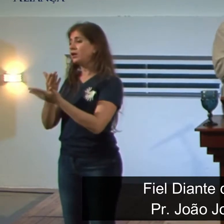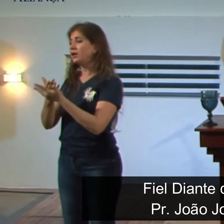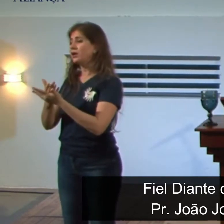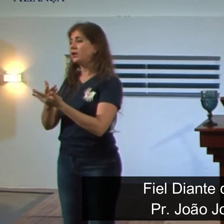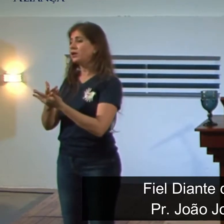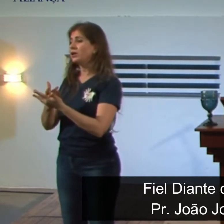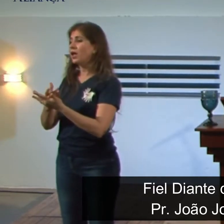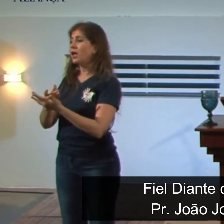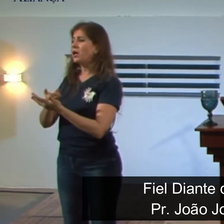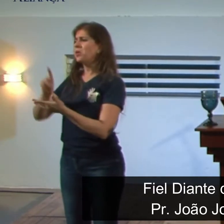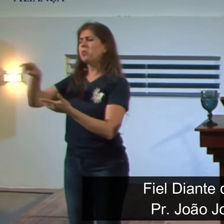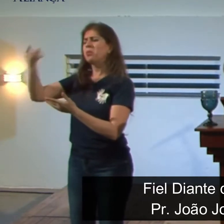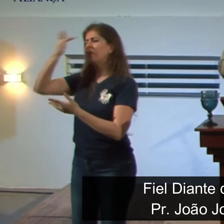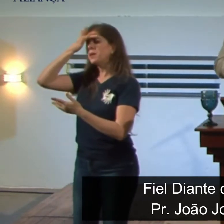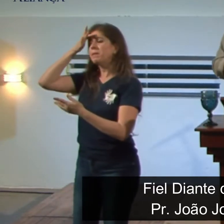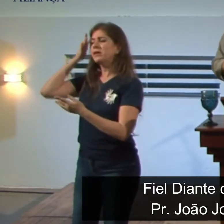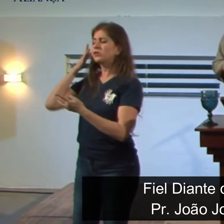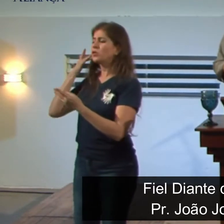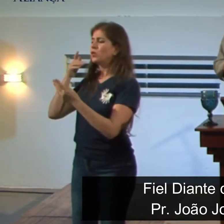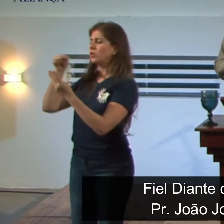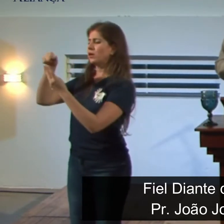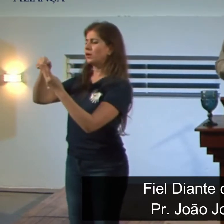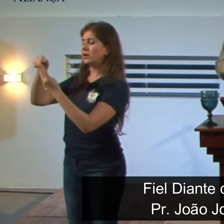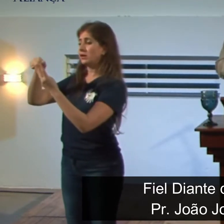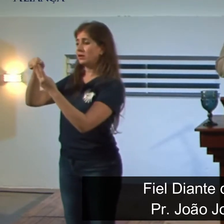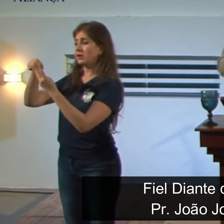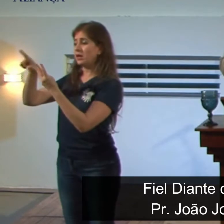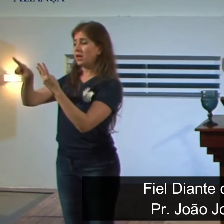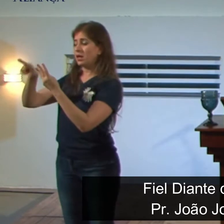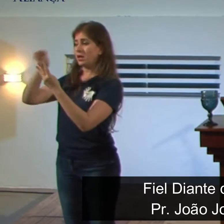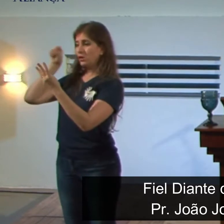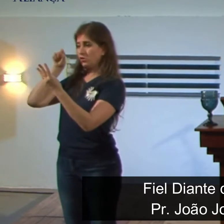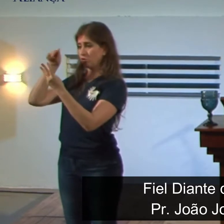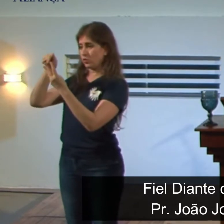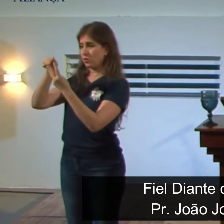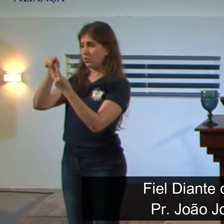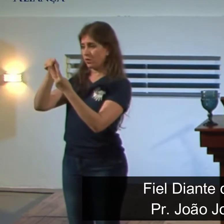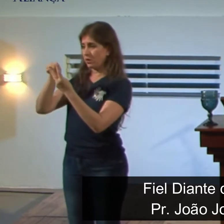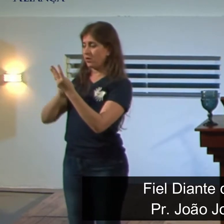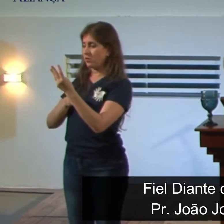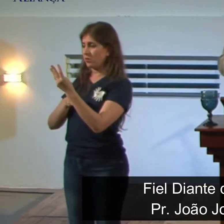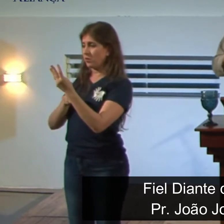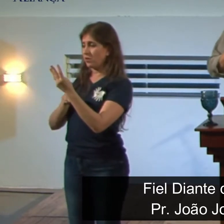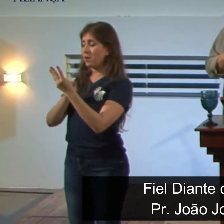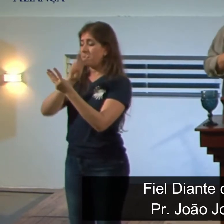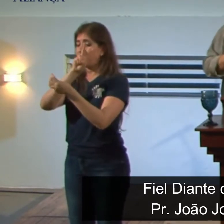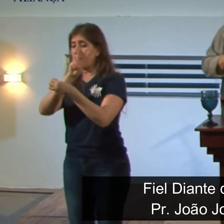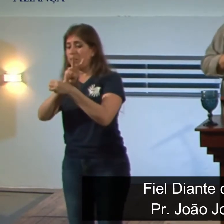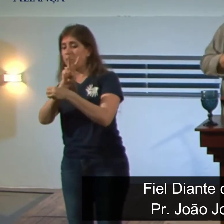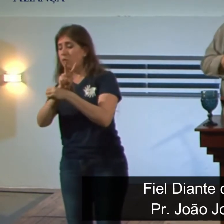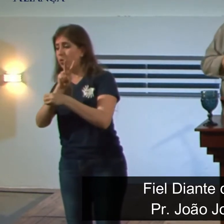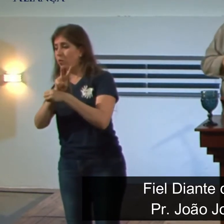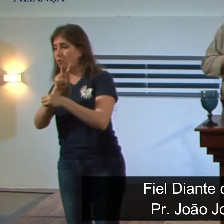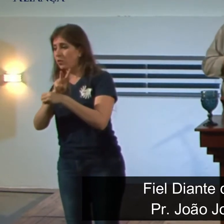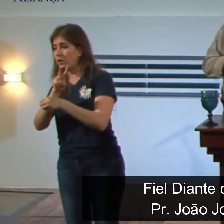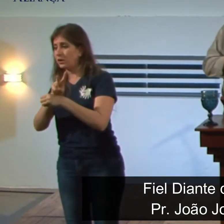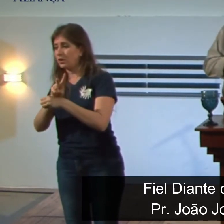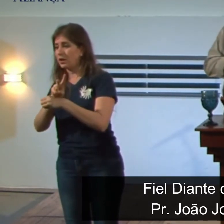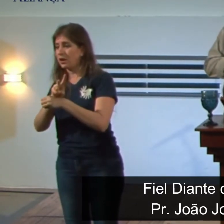que foi designado por Ciro para cuidar da